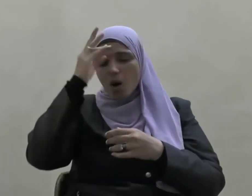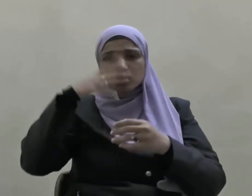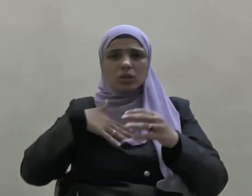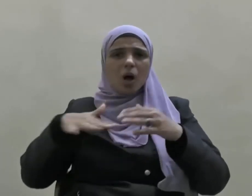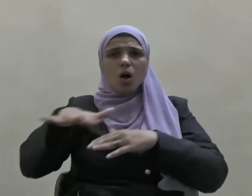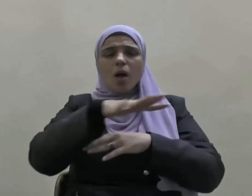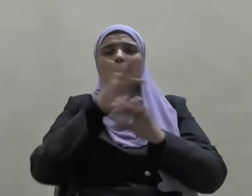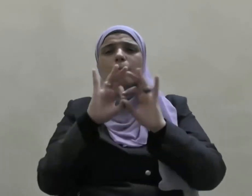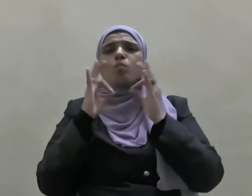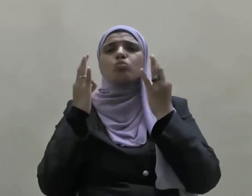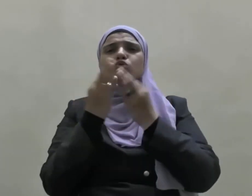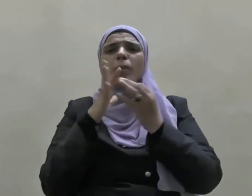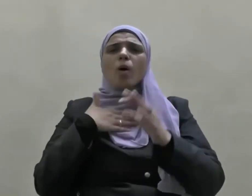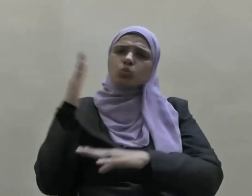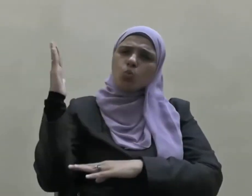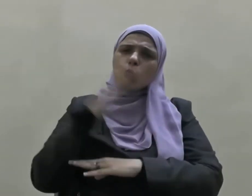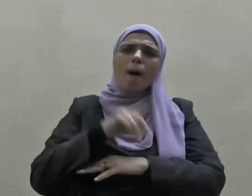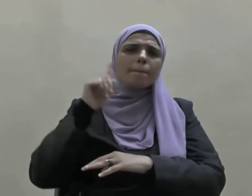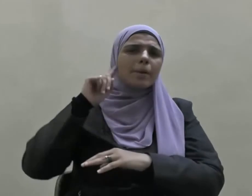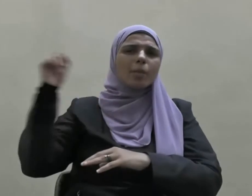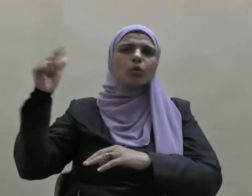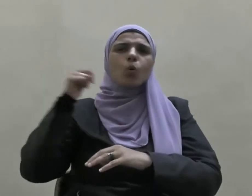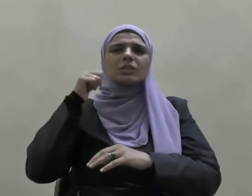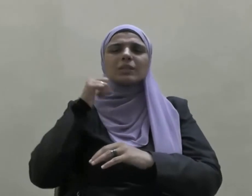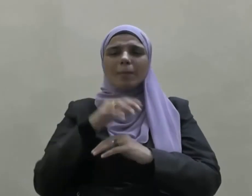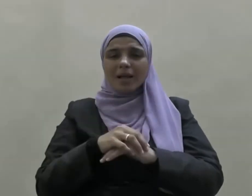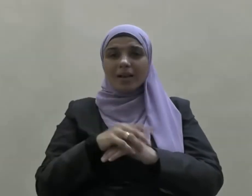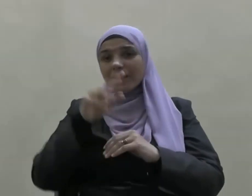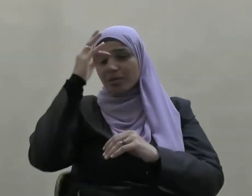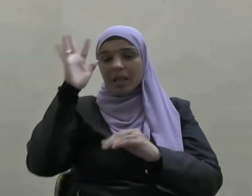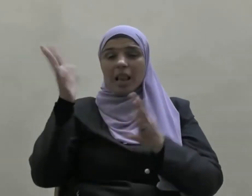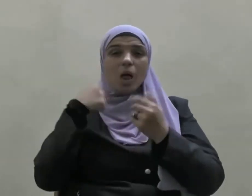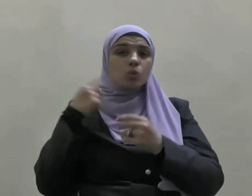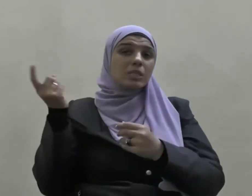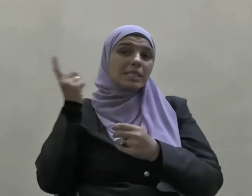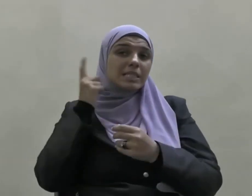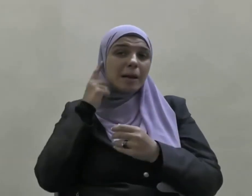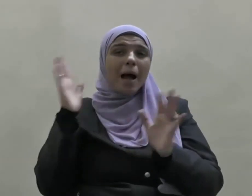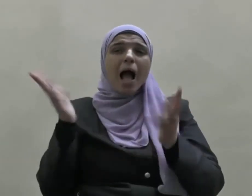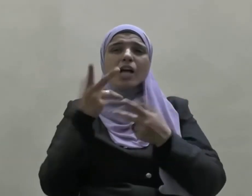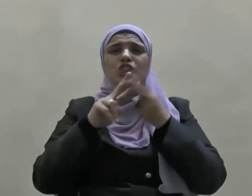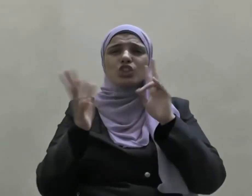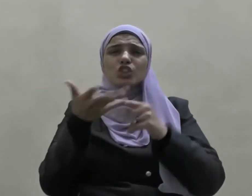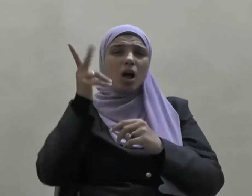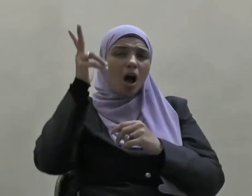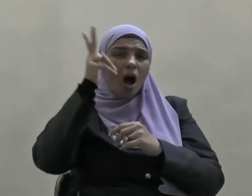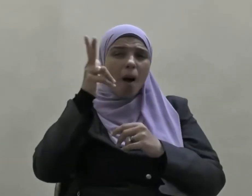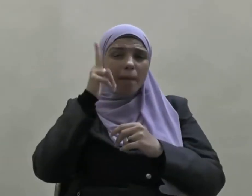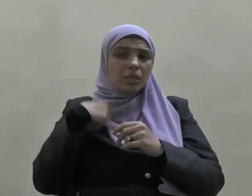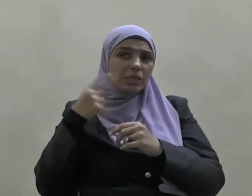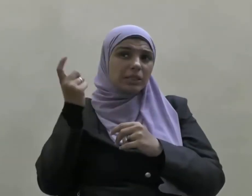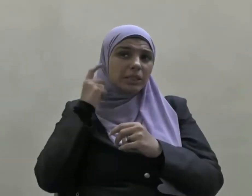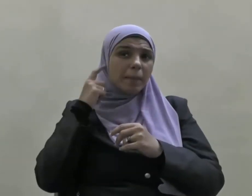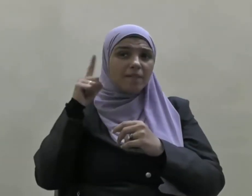واستقرار مجتمع المدينة فإذا ما سمعوا شيئا من الأخبار التي